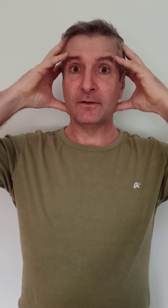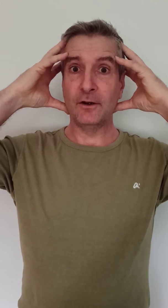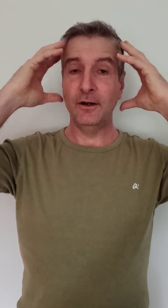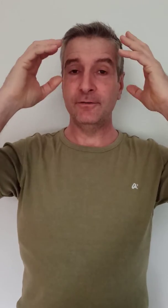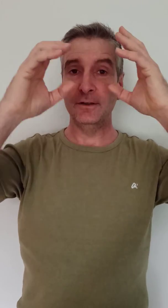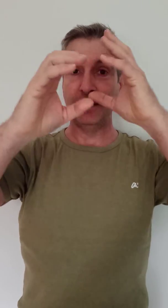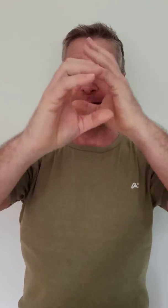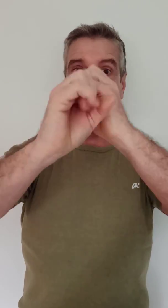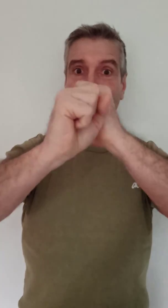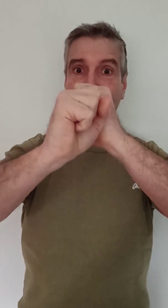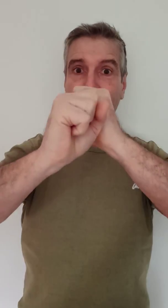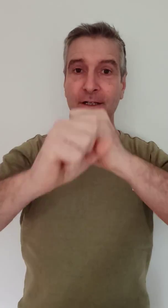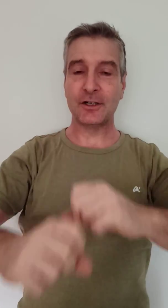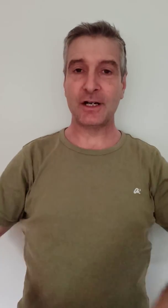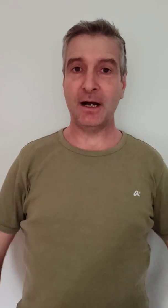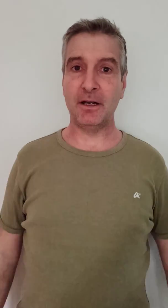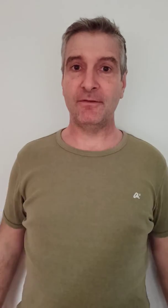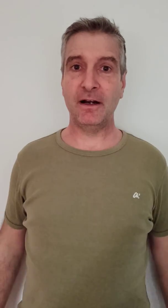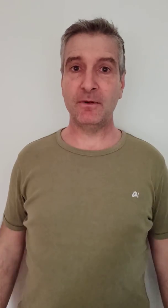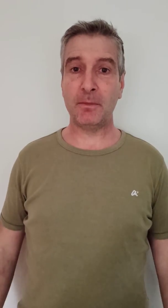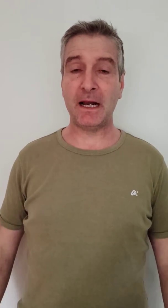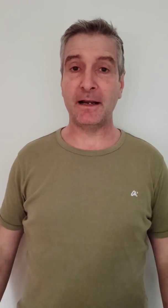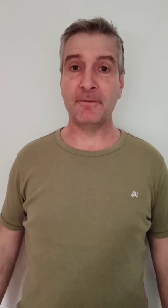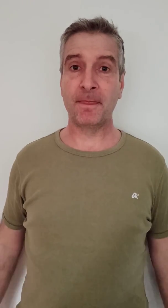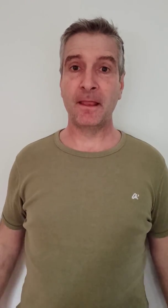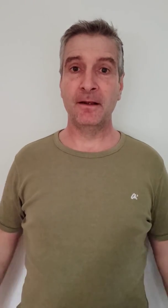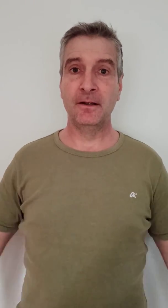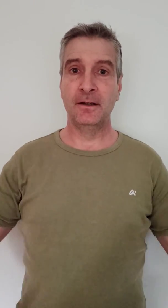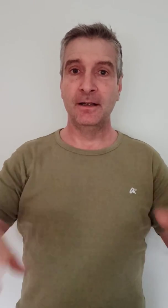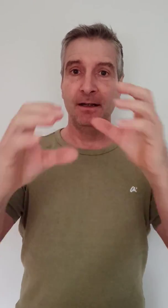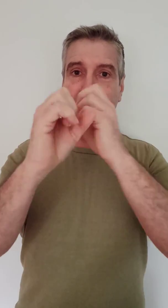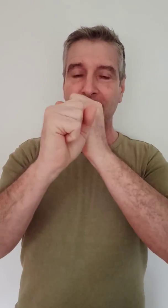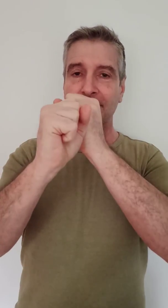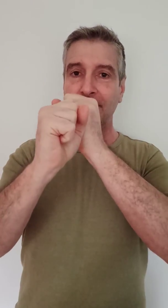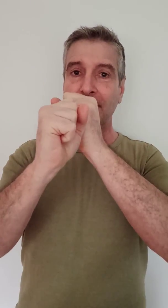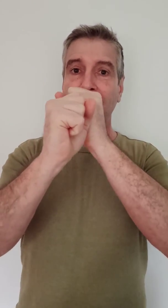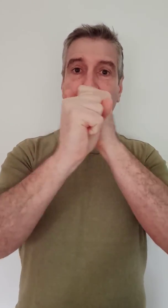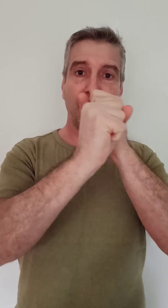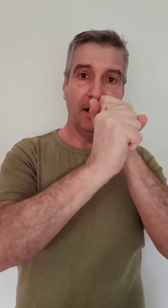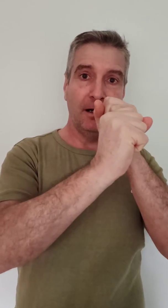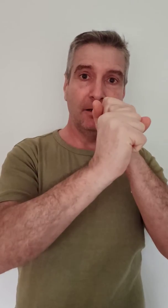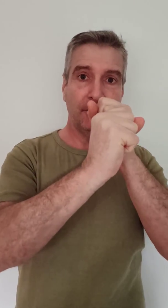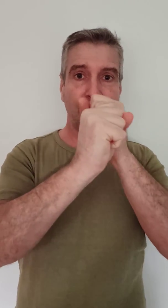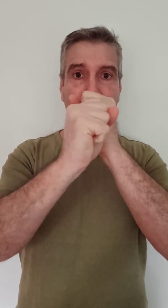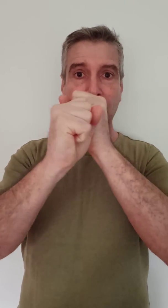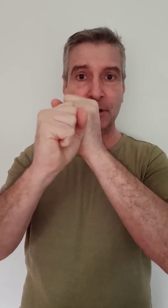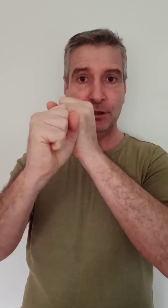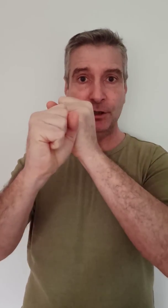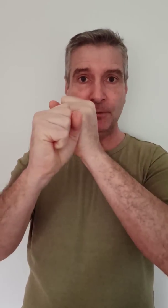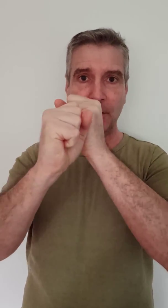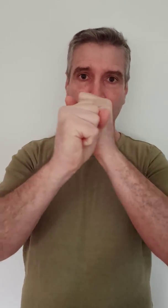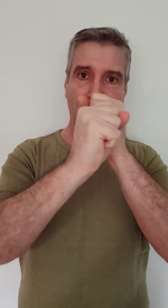geöffnet. Hier vorne der Schnabel. Fangen wir mal an. Der Papi-Pi-Po